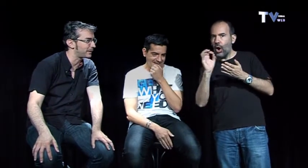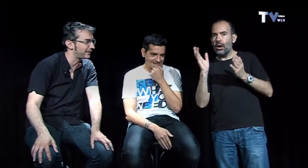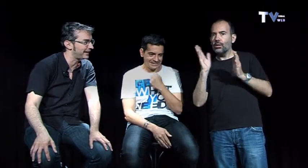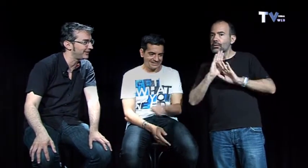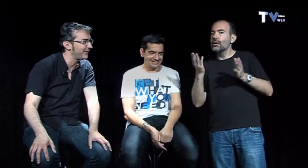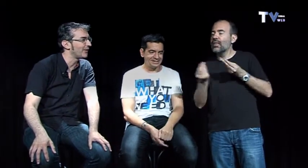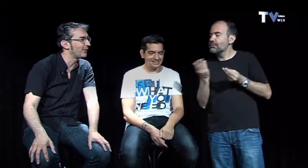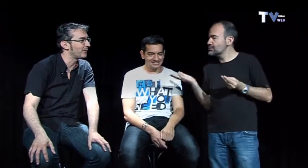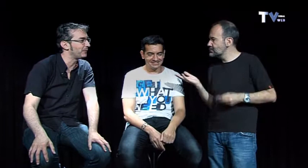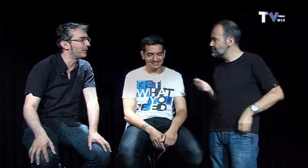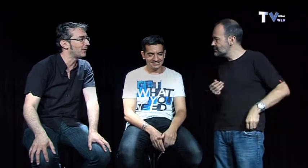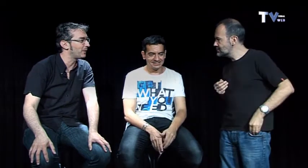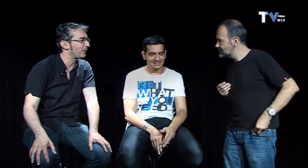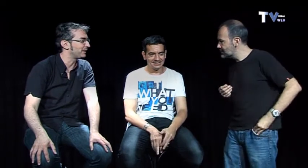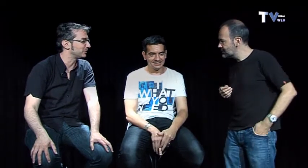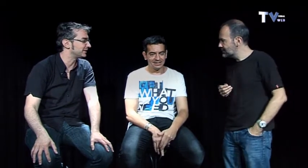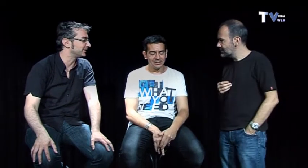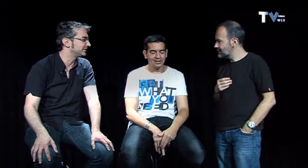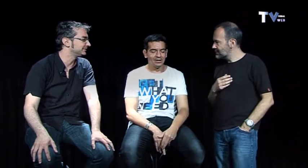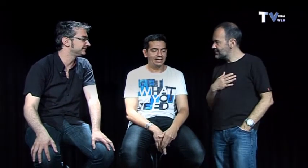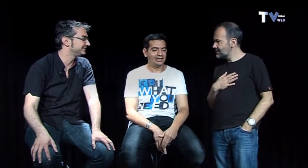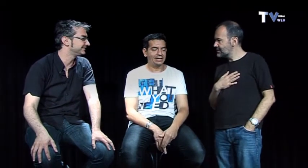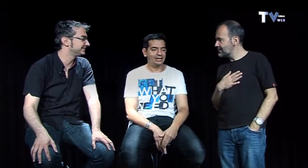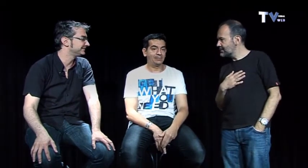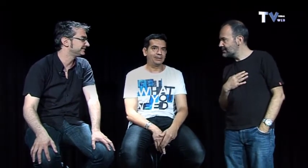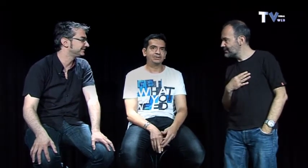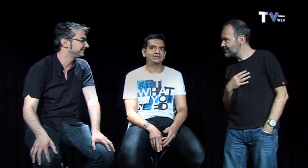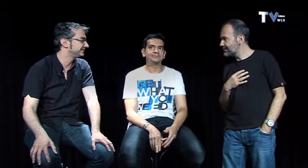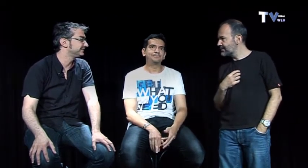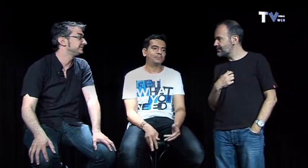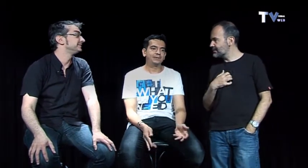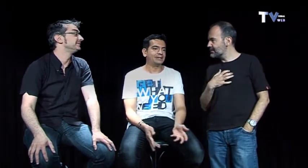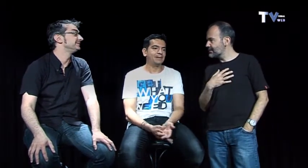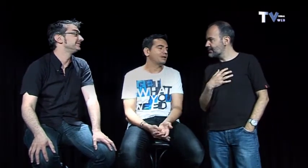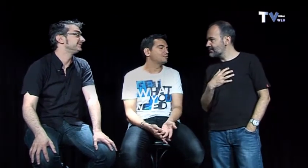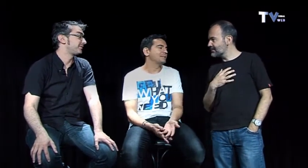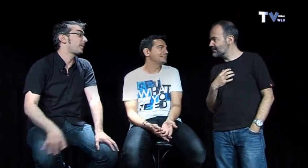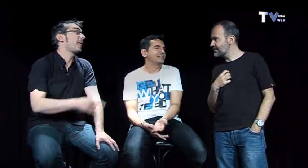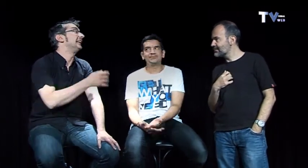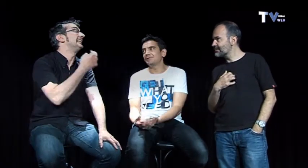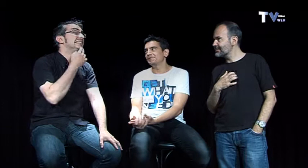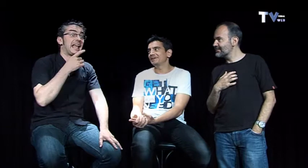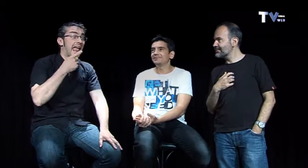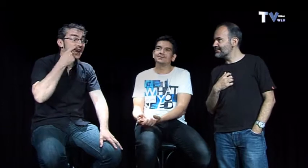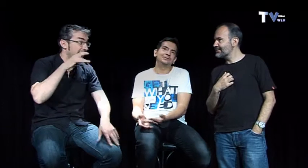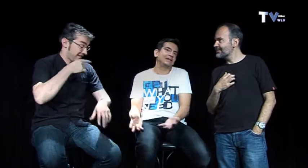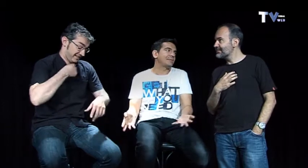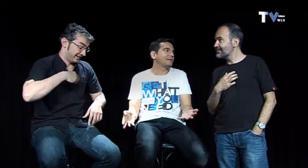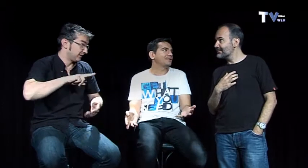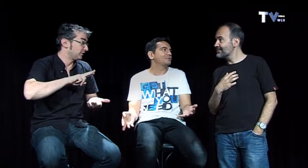preparado? ¿o cómo? ¿cómo lo hacemos esto? hombre pues habrá que suspender si enrique se pone enfermo no queda más remedio que